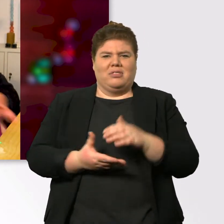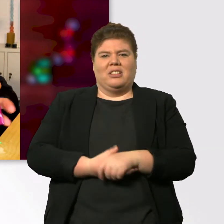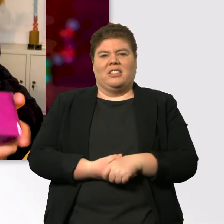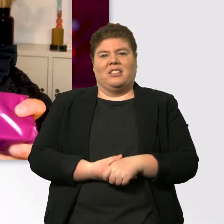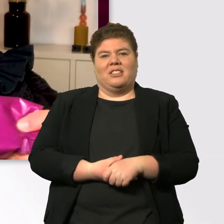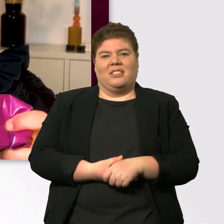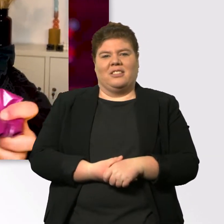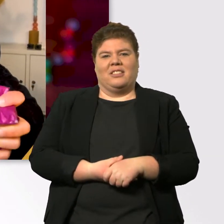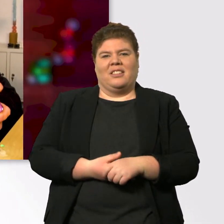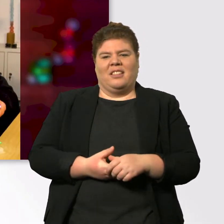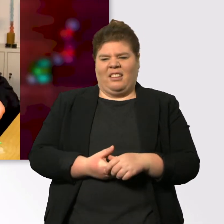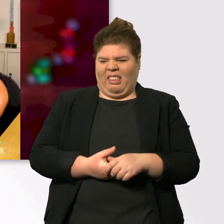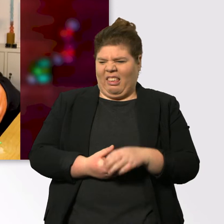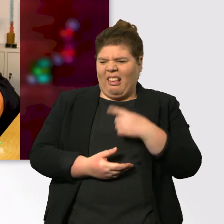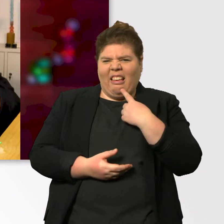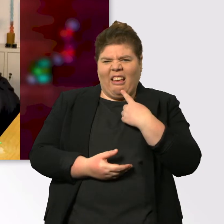Hä? Ist voll weich.